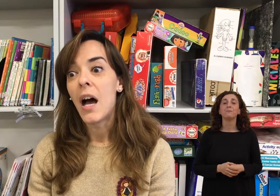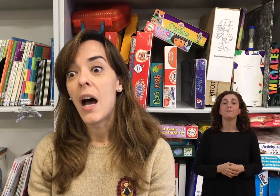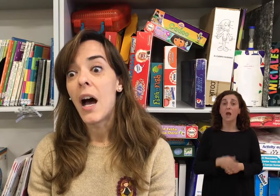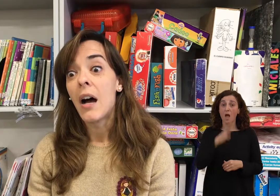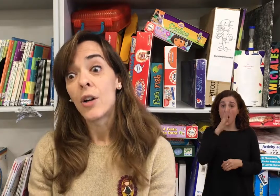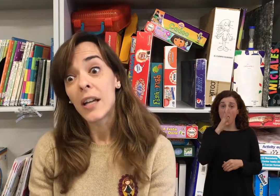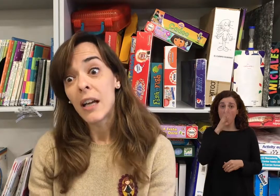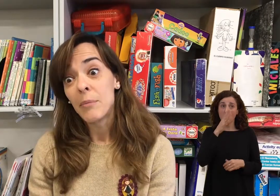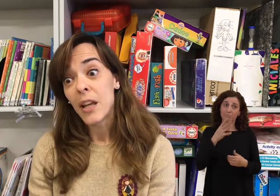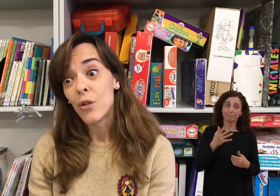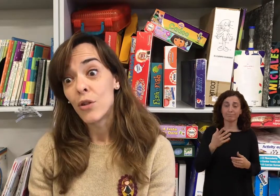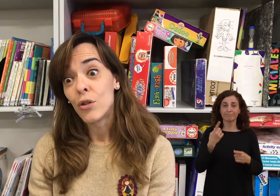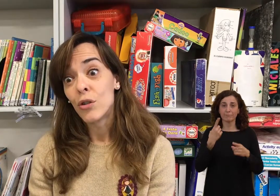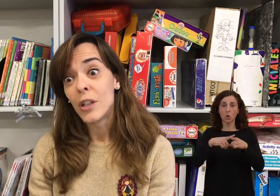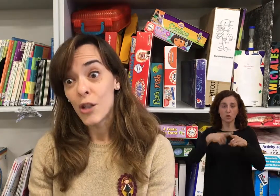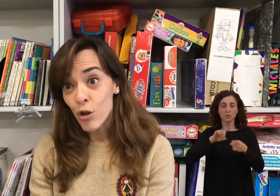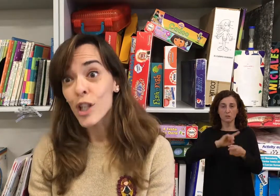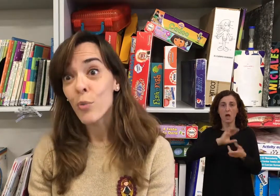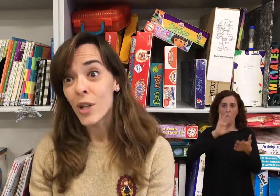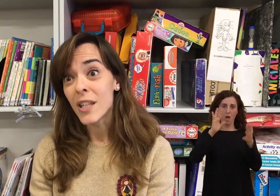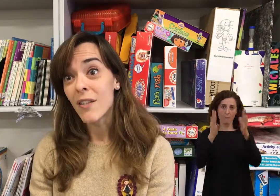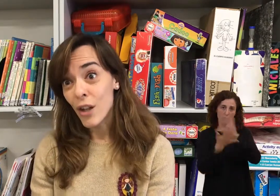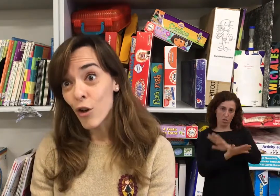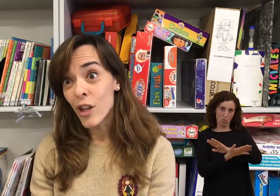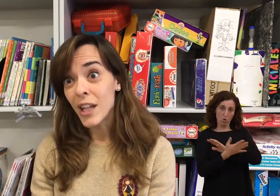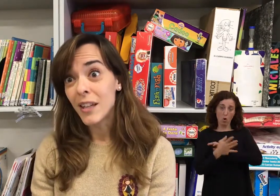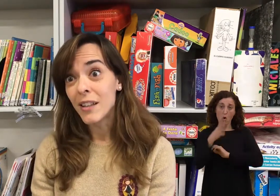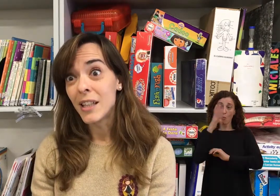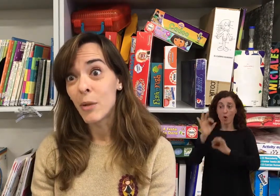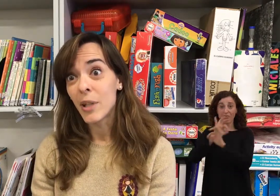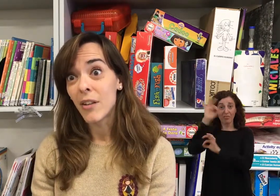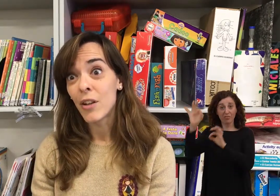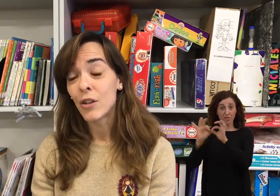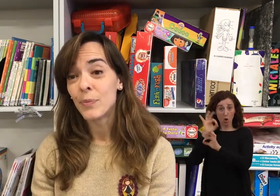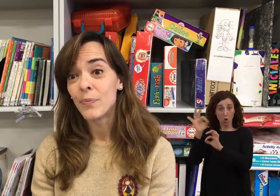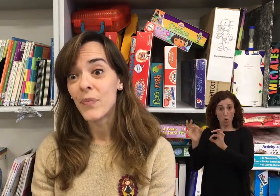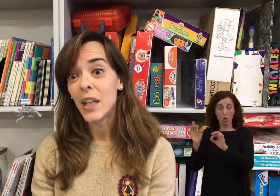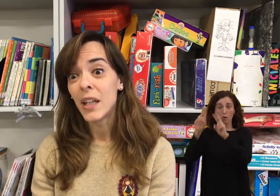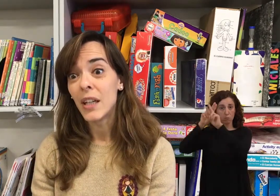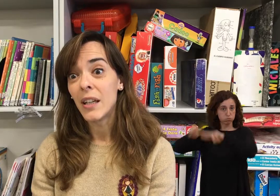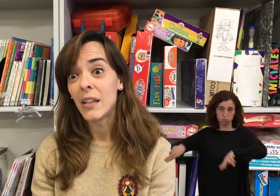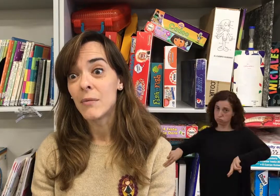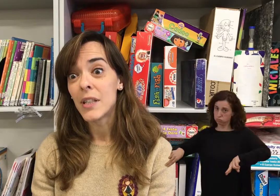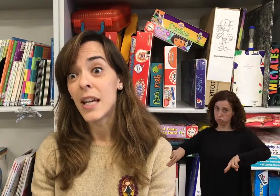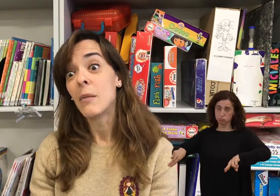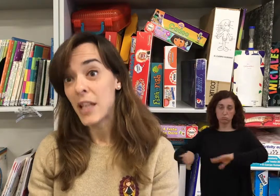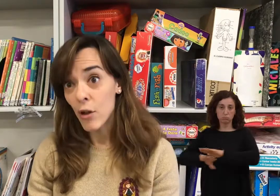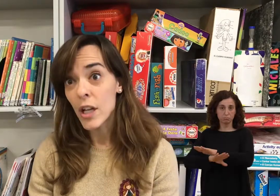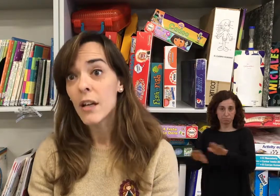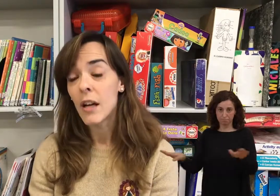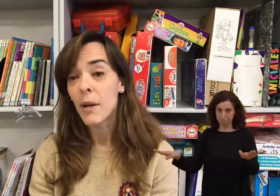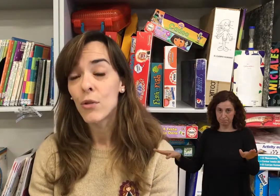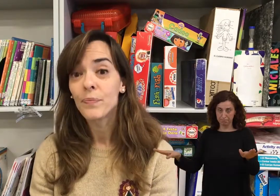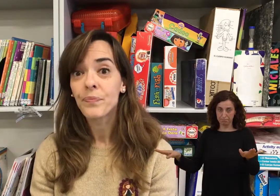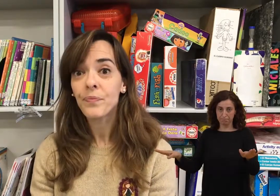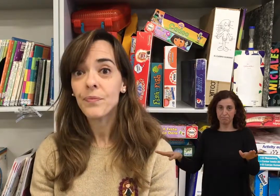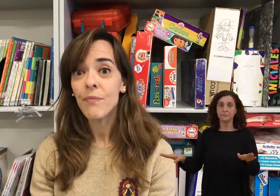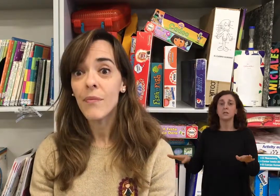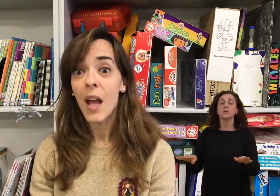Ahora han cambiado las cosas porque este ciclo de interpretación se ha eliminado ya, ha acabado, ha